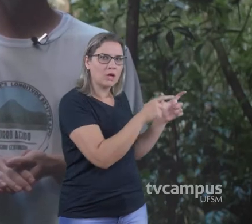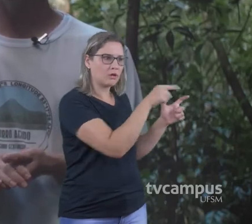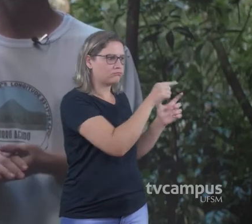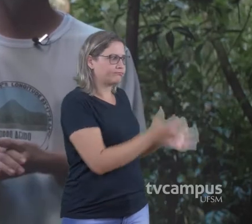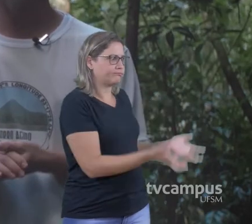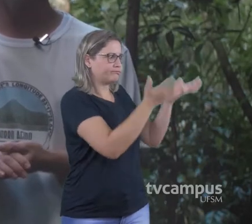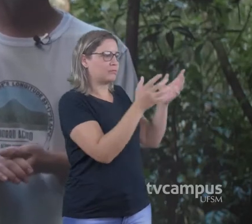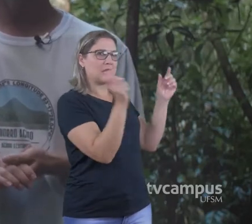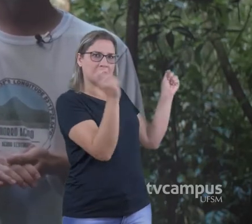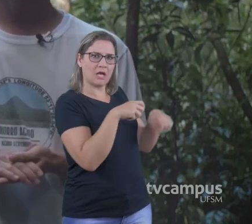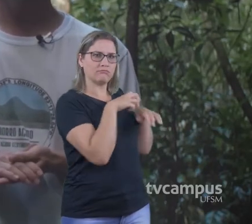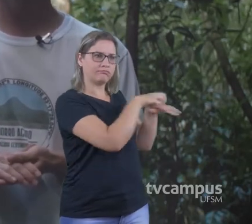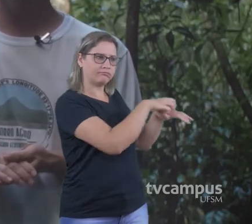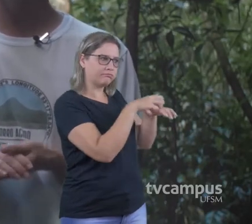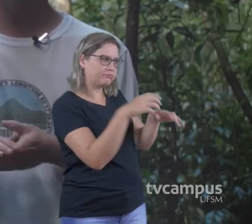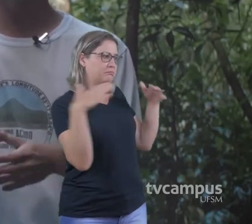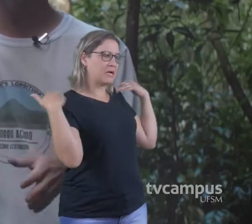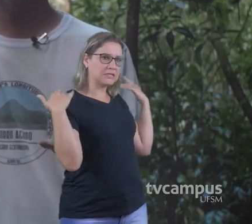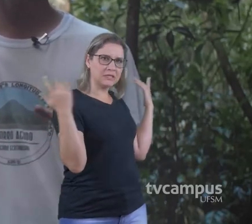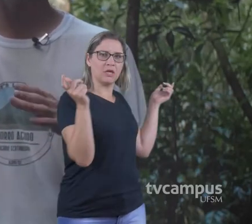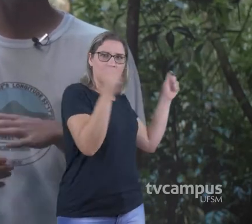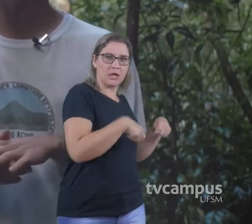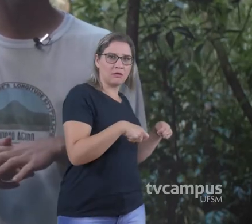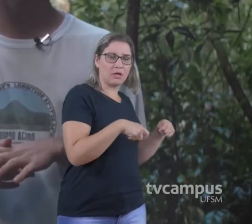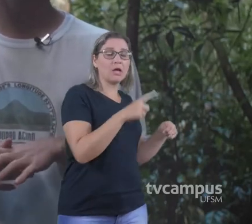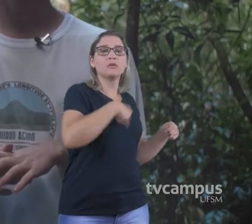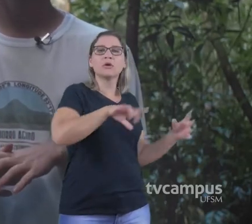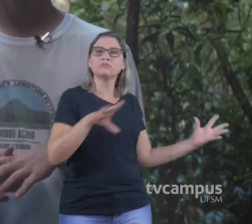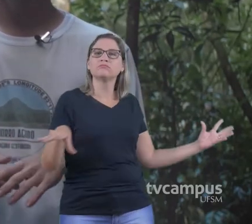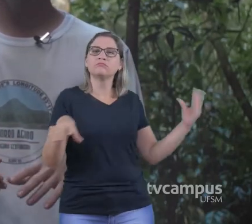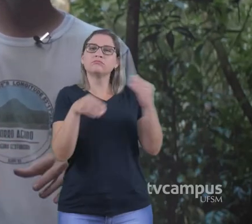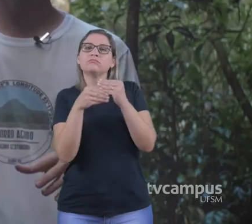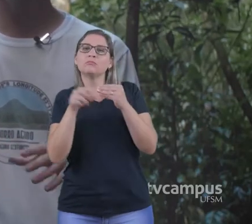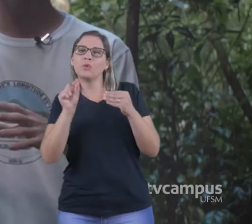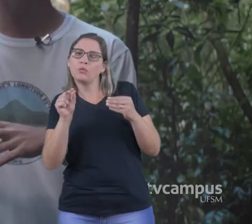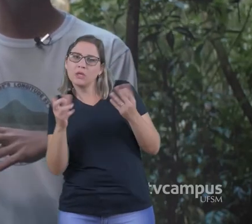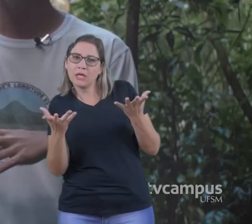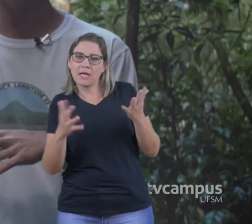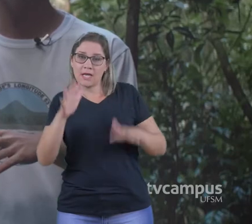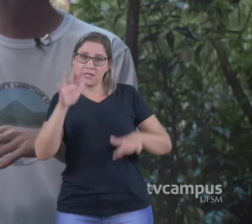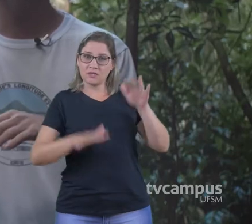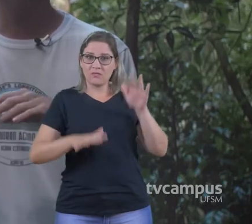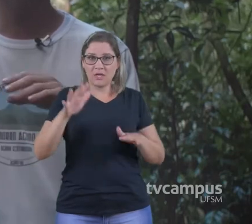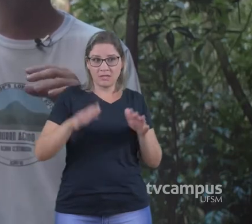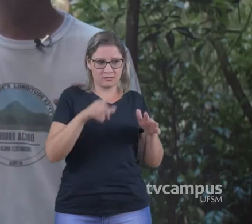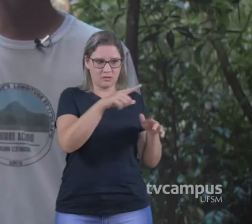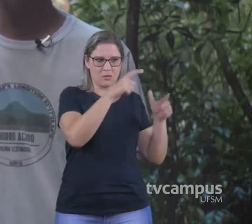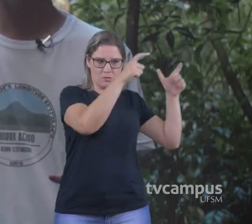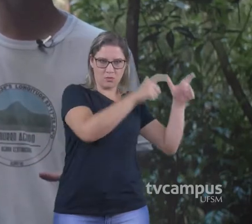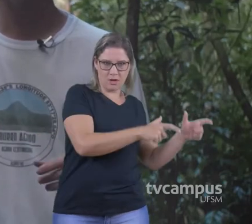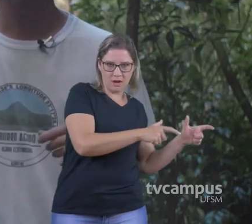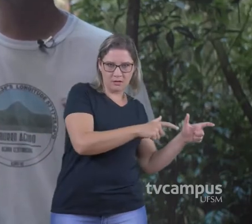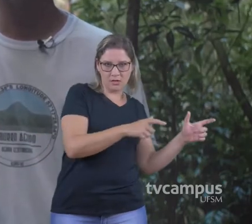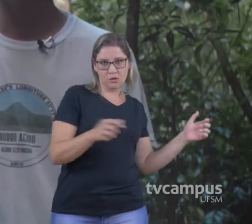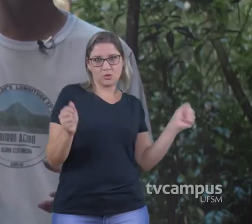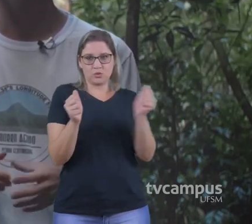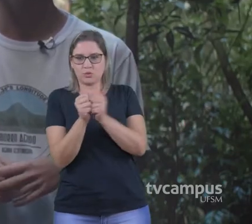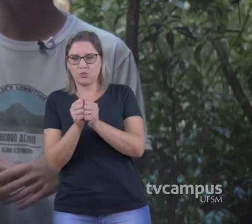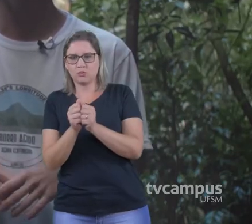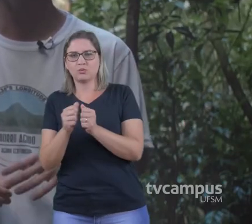turístico Normalmente a gente Tenta agregar O ponto turístico Com alguma alimentação Café